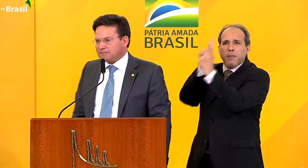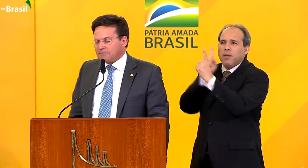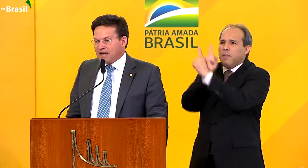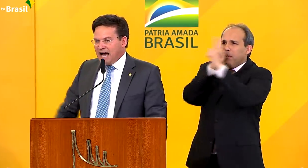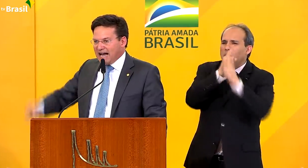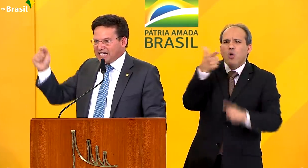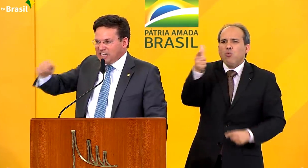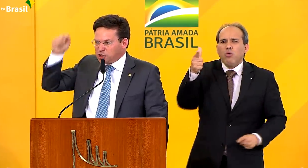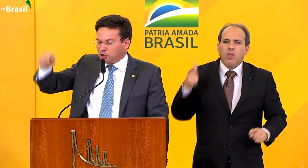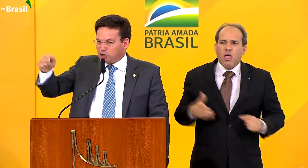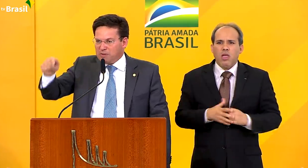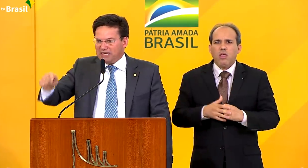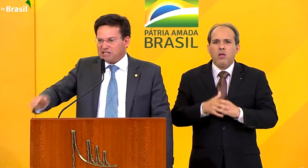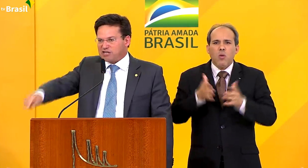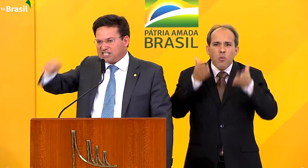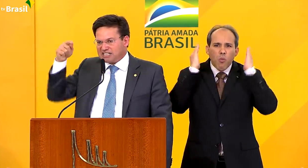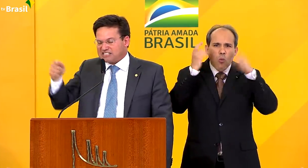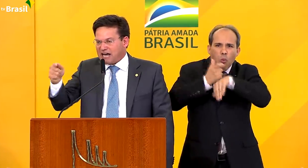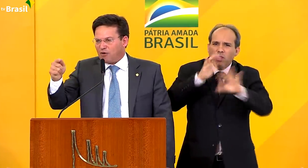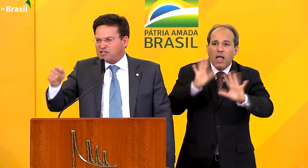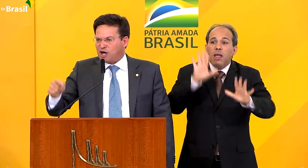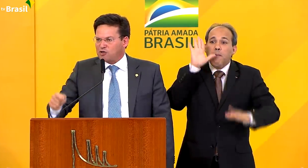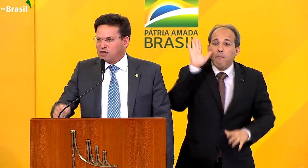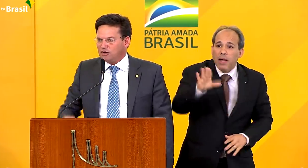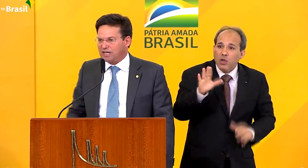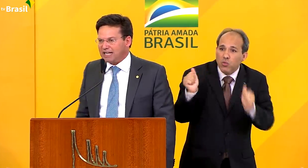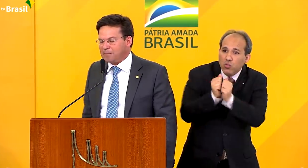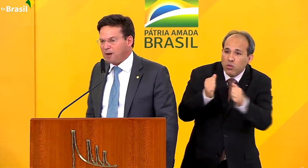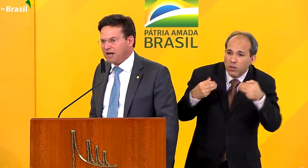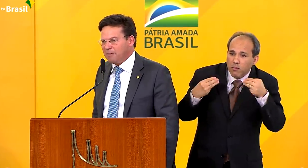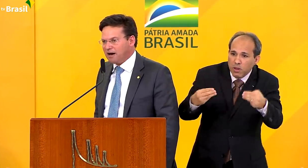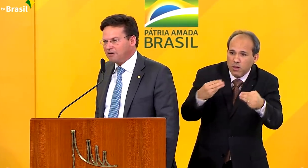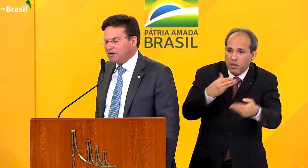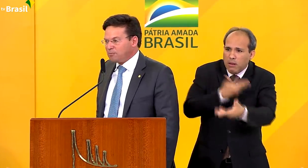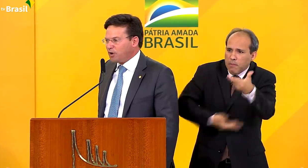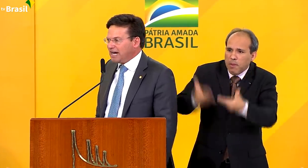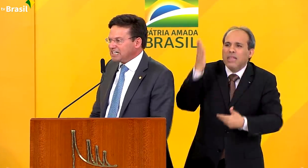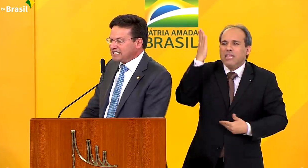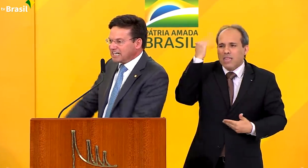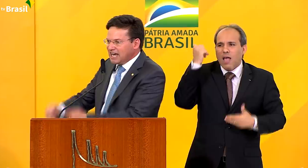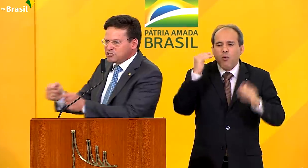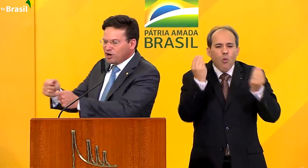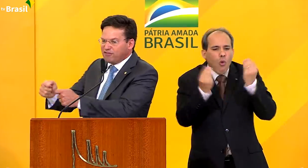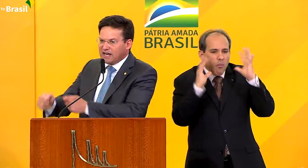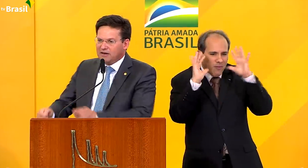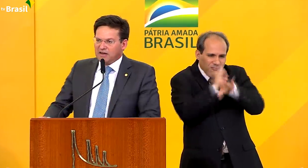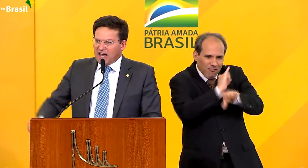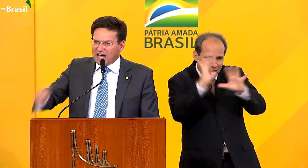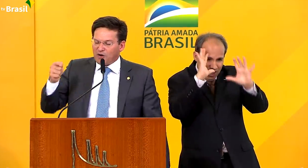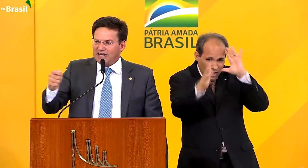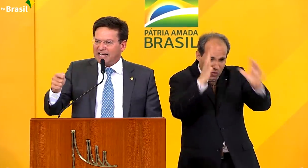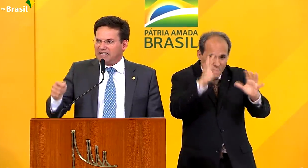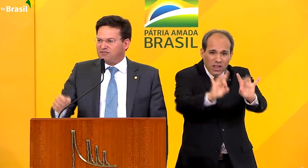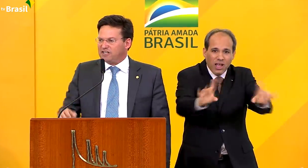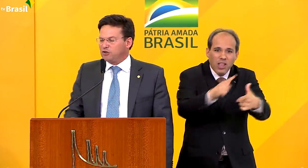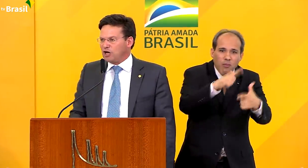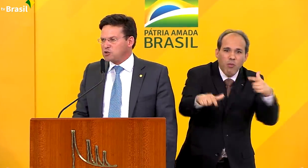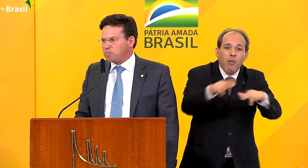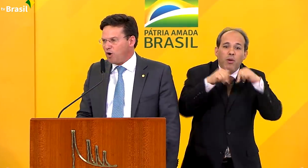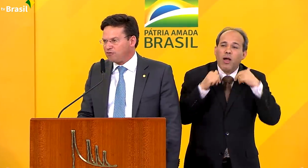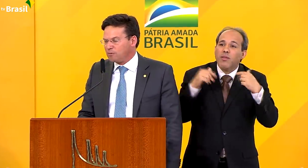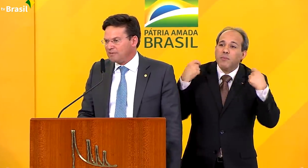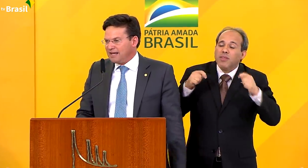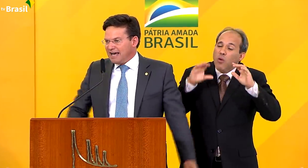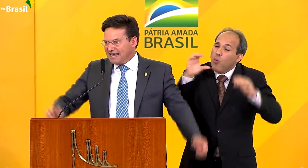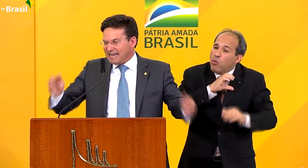terapia. Aqui, junto aos ministros, a gente sai com a solução de cada problema, porque a gente tem que resolver a qualidade de vida